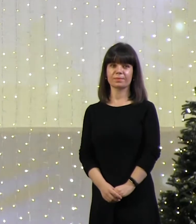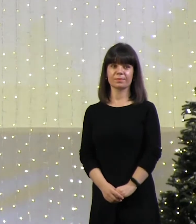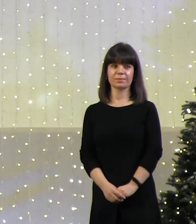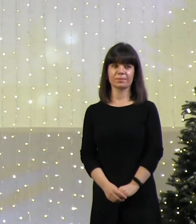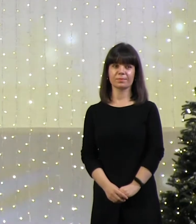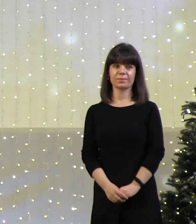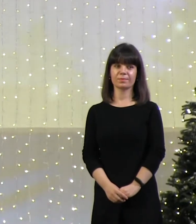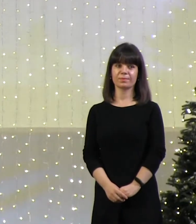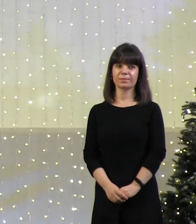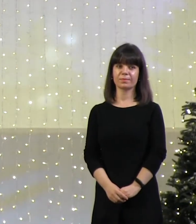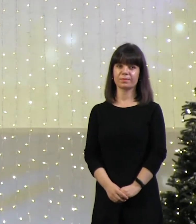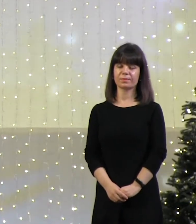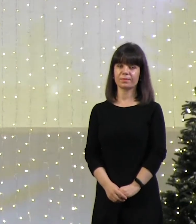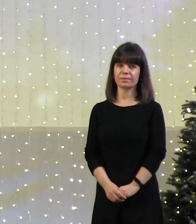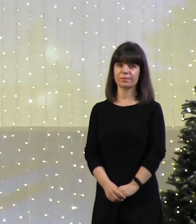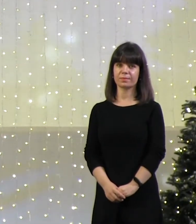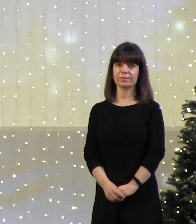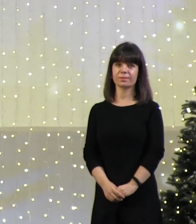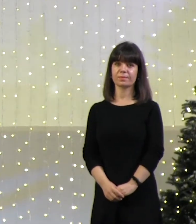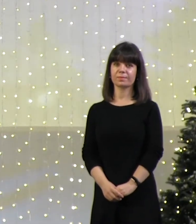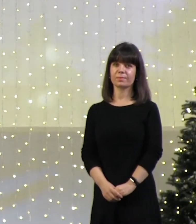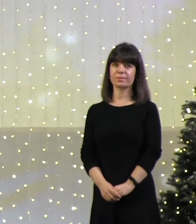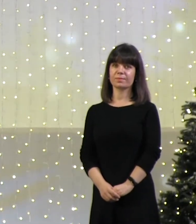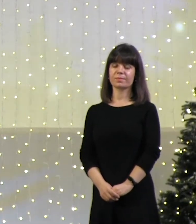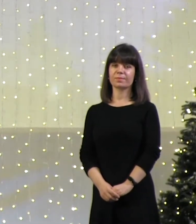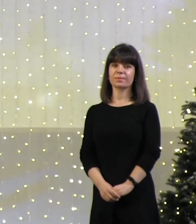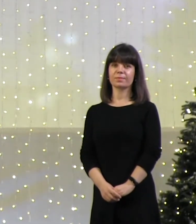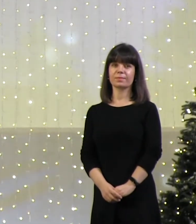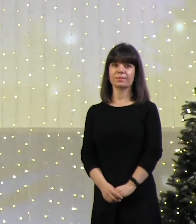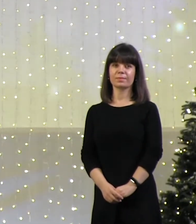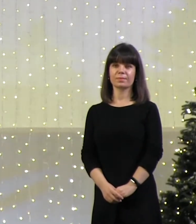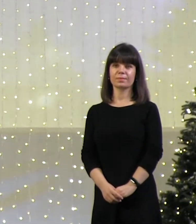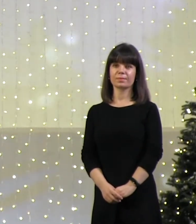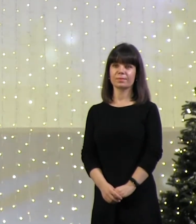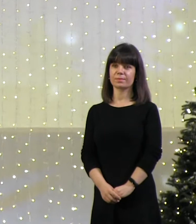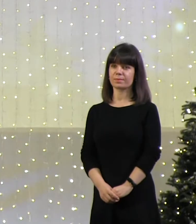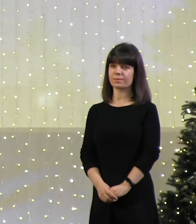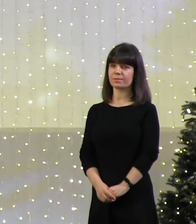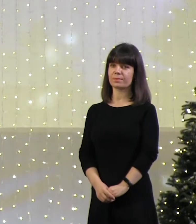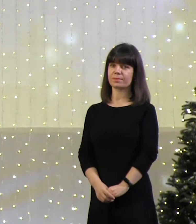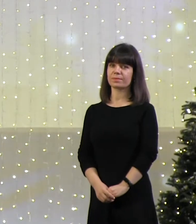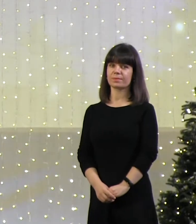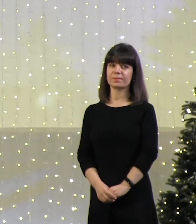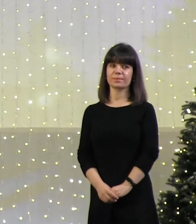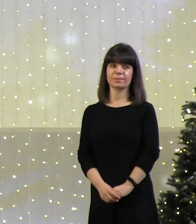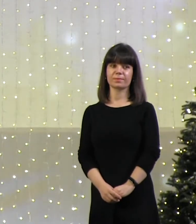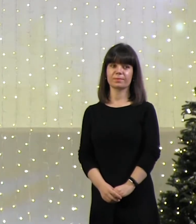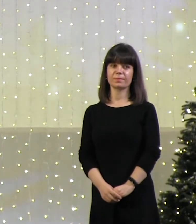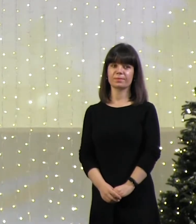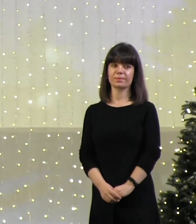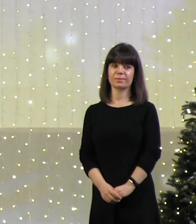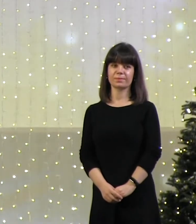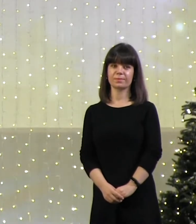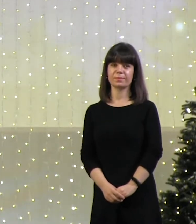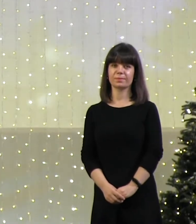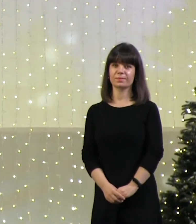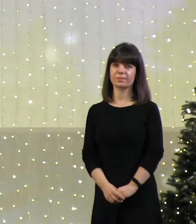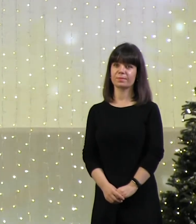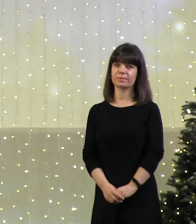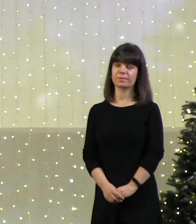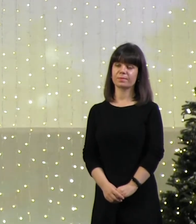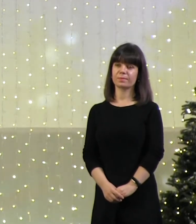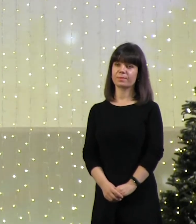особенным человеком. У нее есть особенная способность. Она умеет